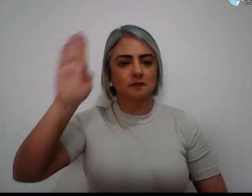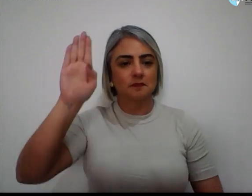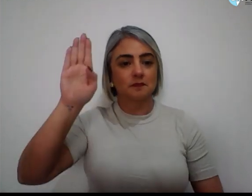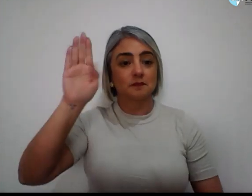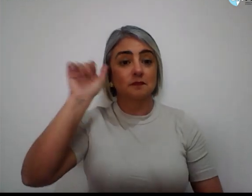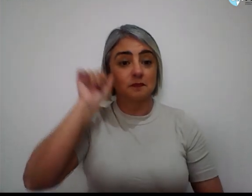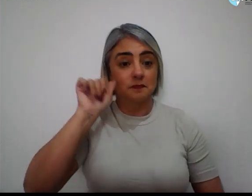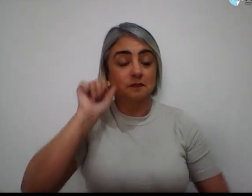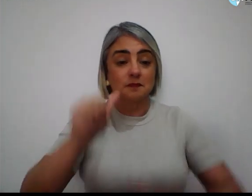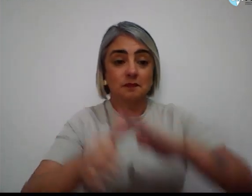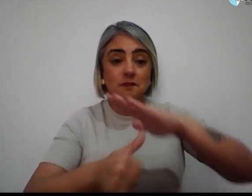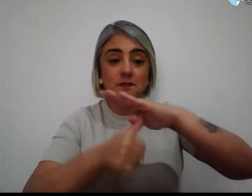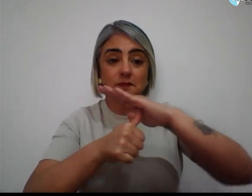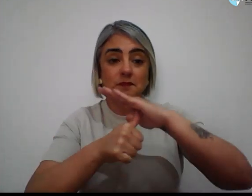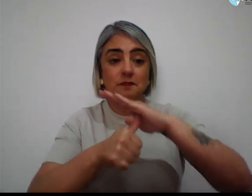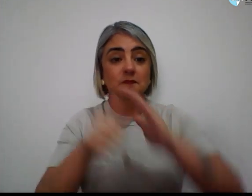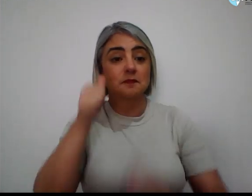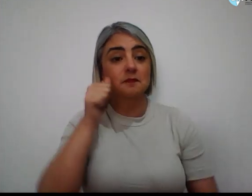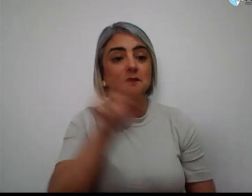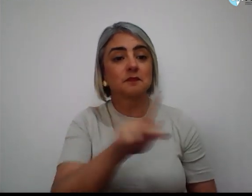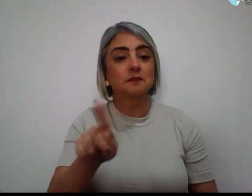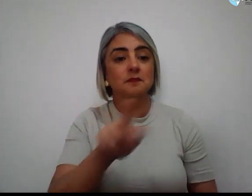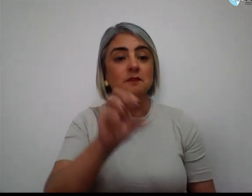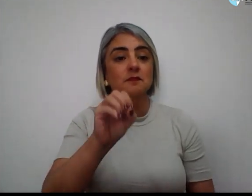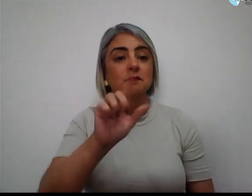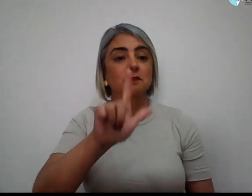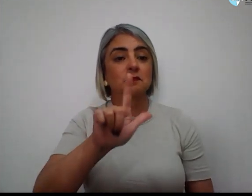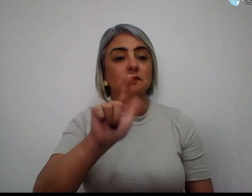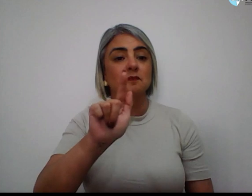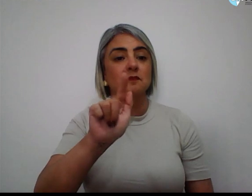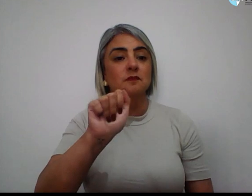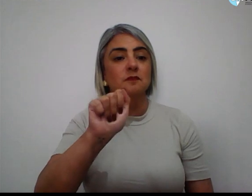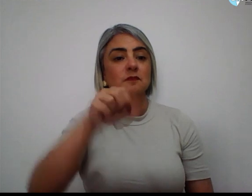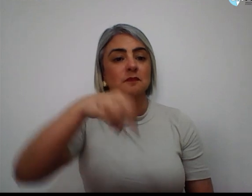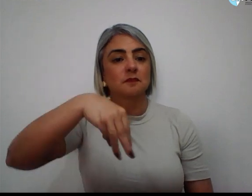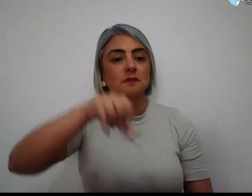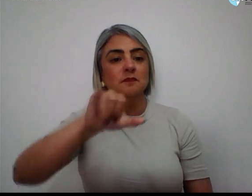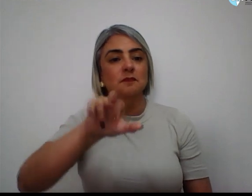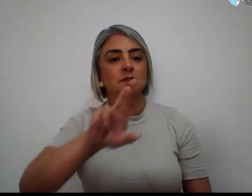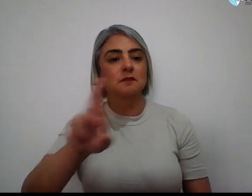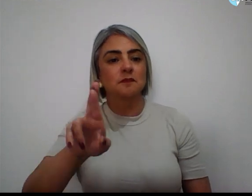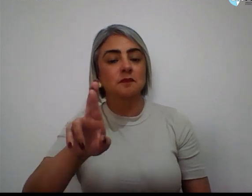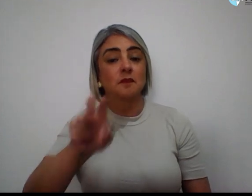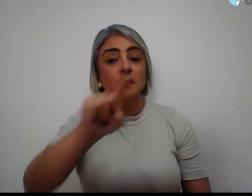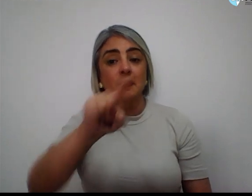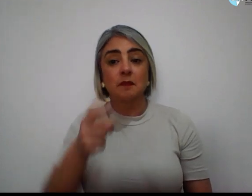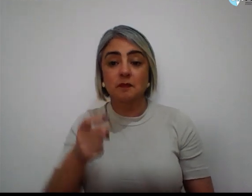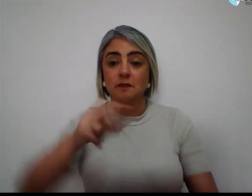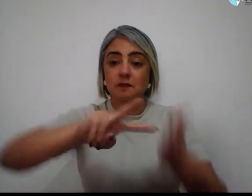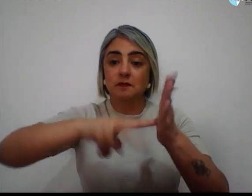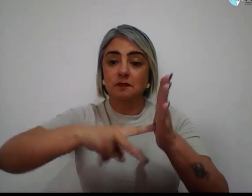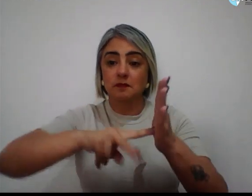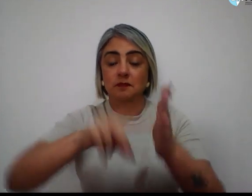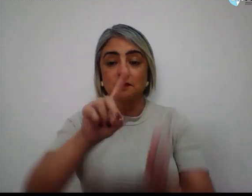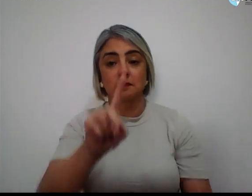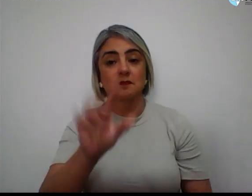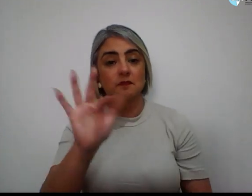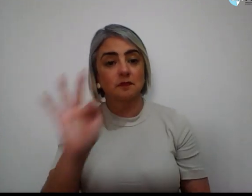Reitora a professora Olga Mir Amância Ferreira, ex-diretora do SimproDF, que